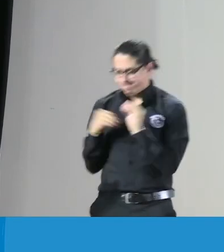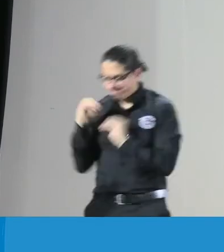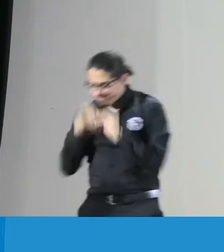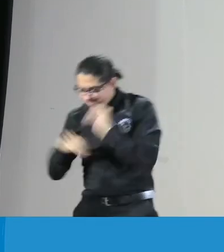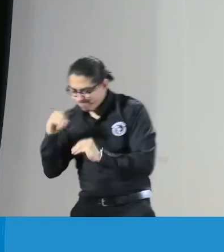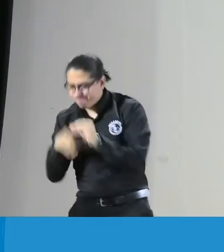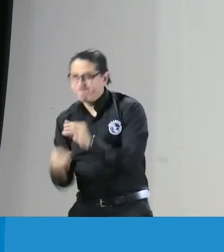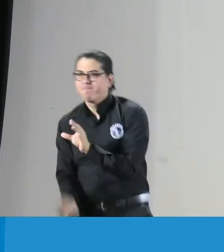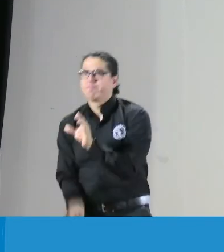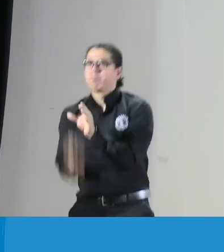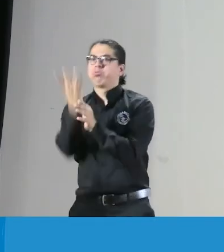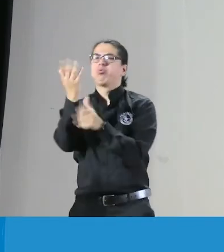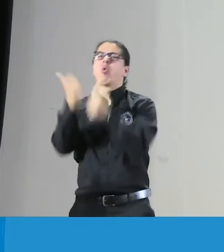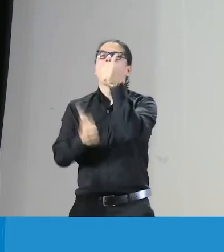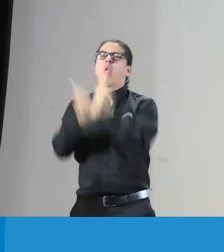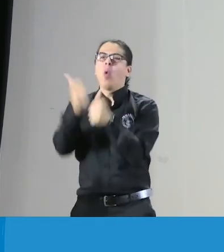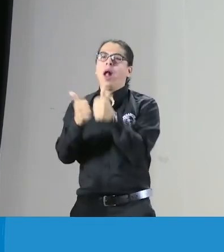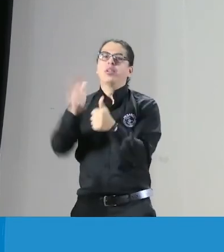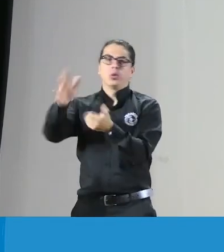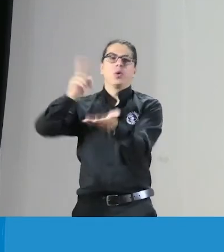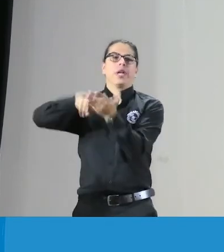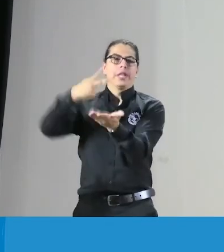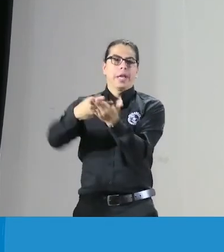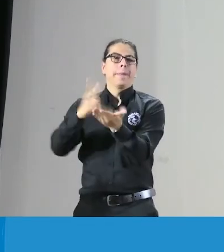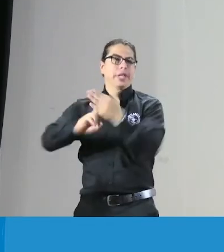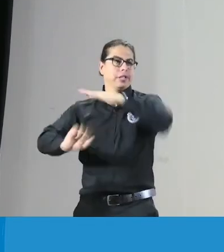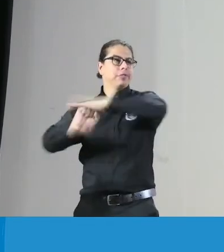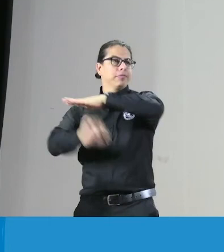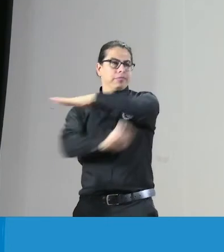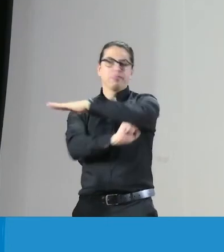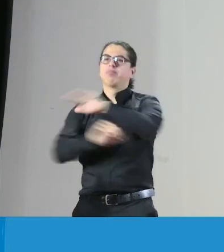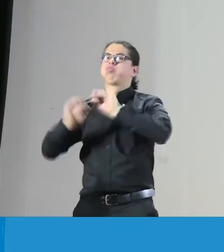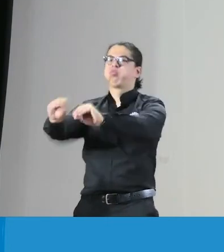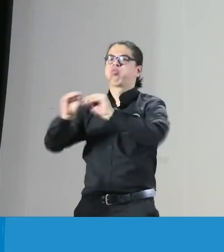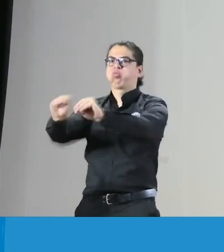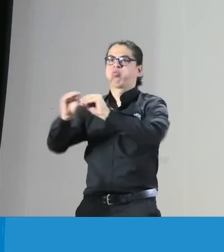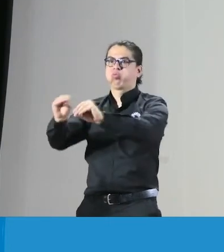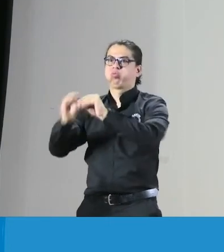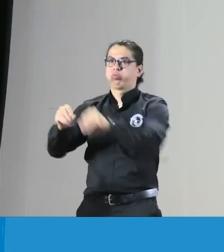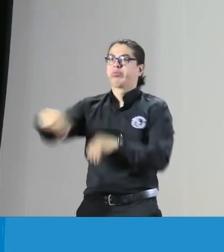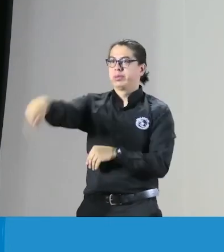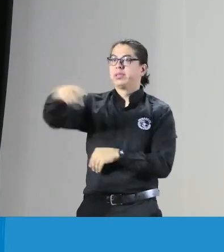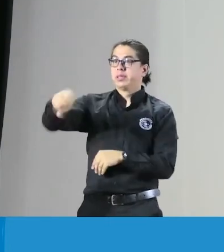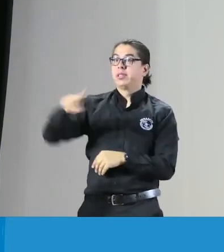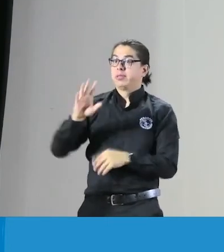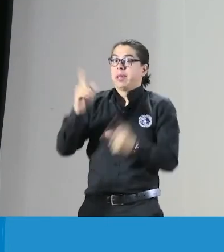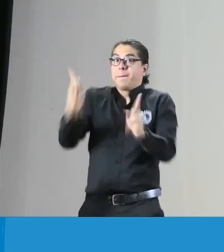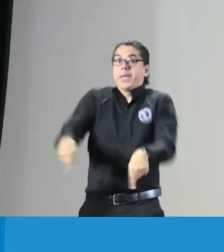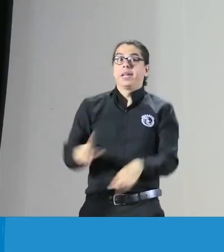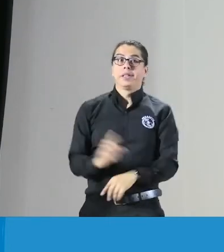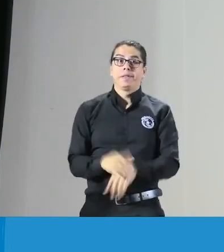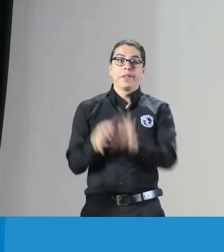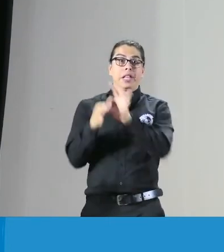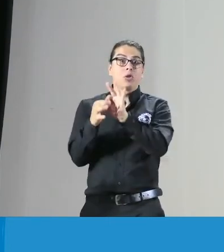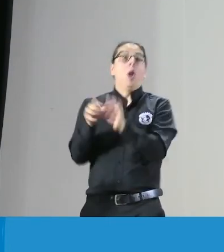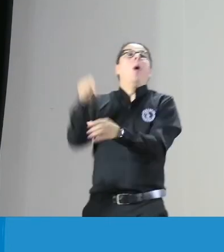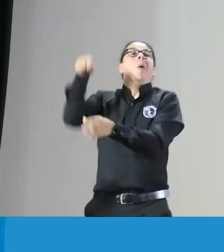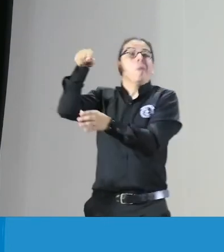además diseñó un curso que se llama Bases para la Interpretación que está enfocado a los intérpretes